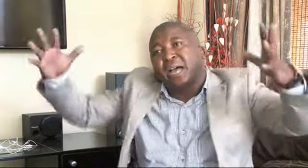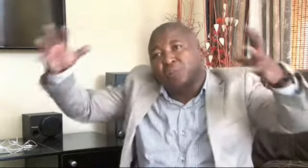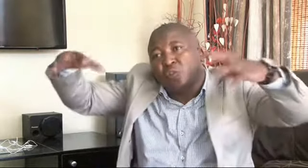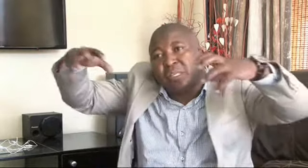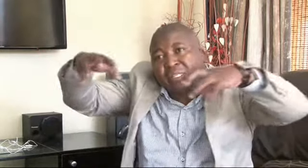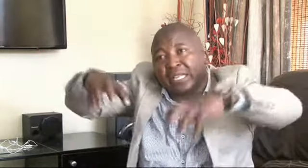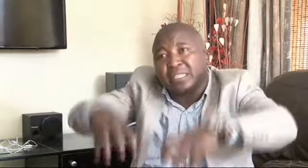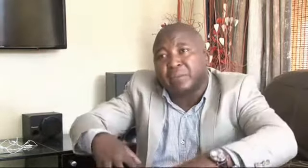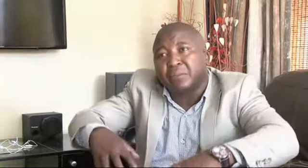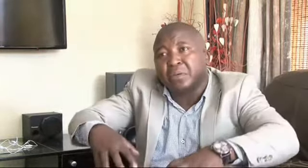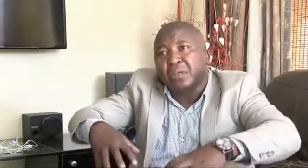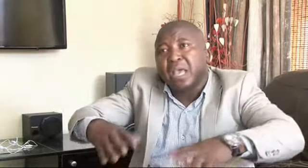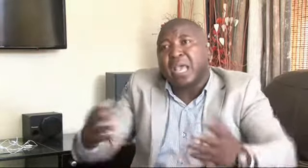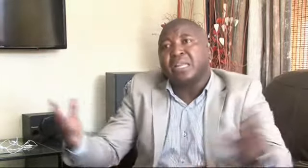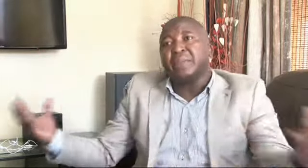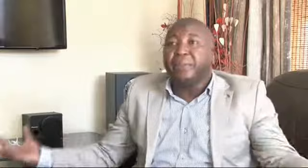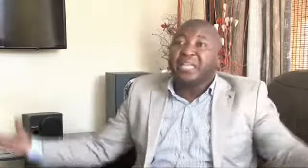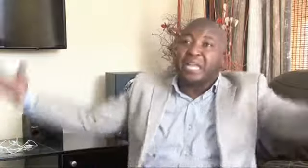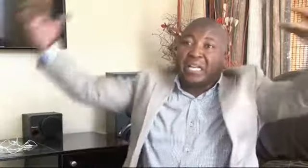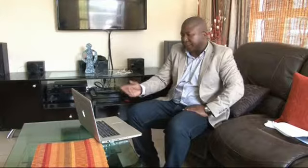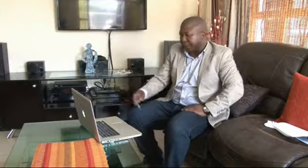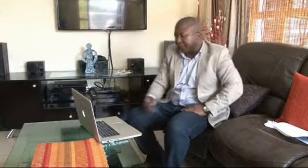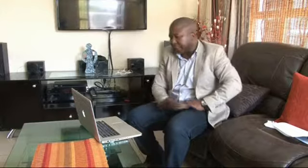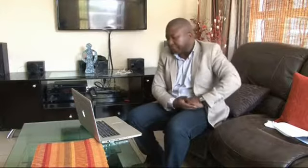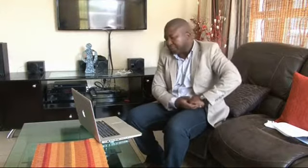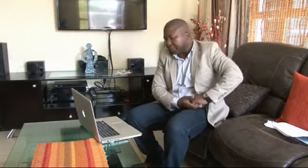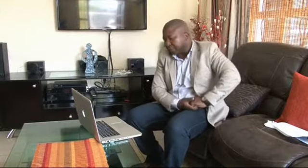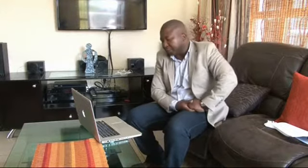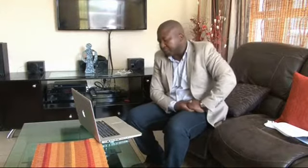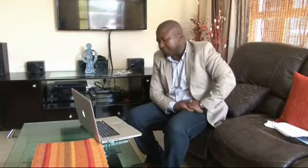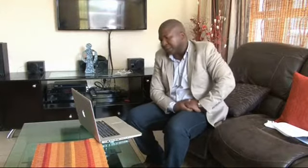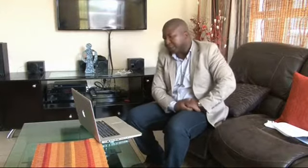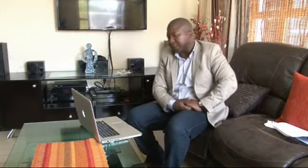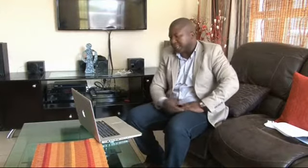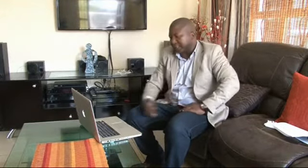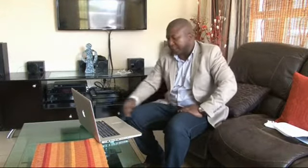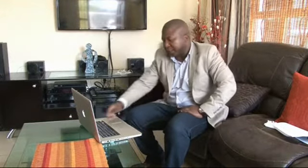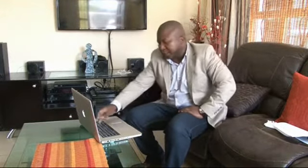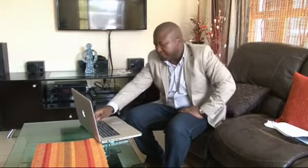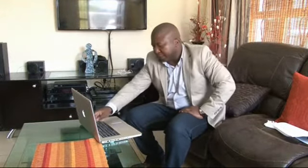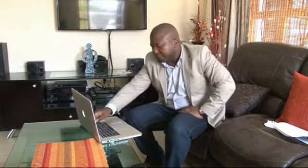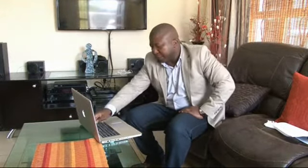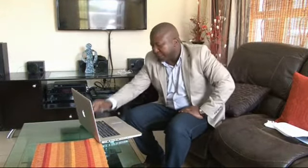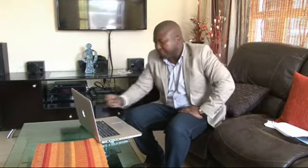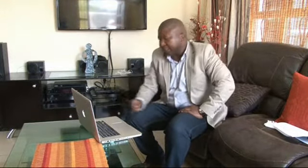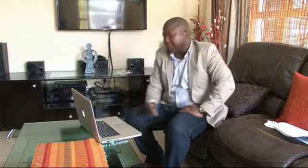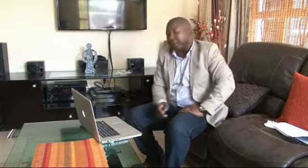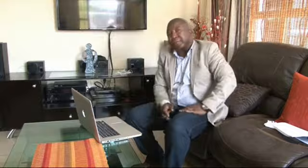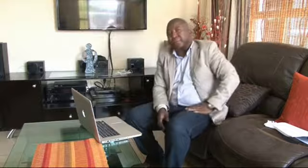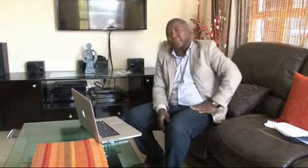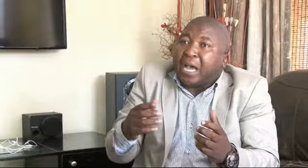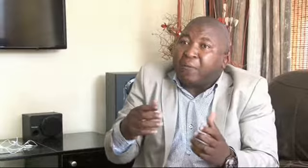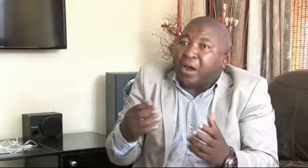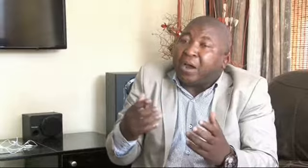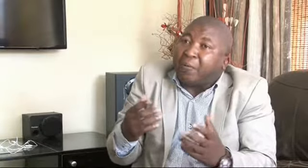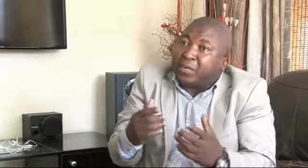Vi ángeles descendiendo sobre el estadio. Así empieza la entrevista que el ya célebre traductor ha concedido para justificarse.